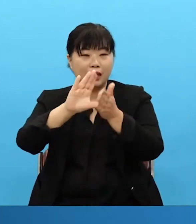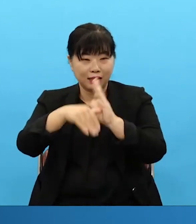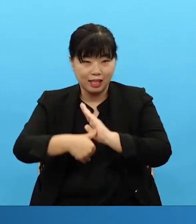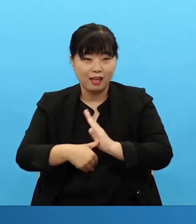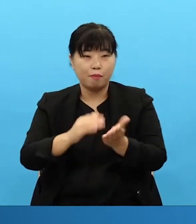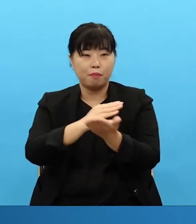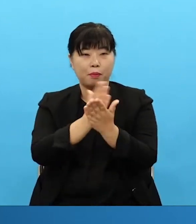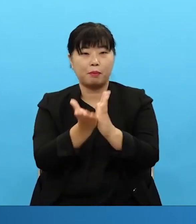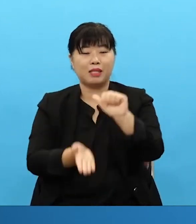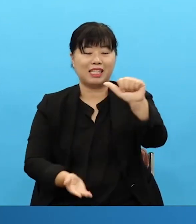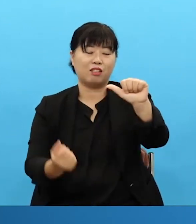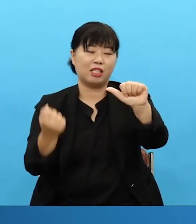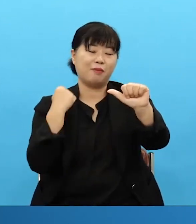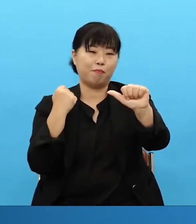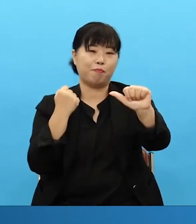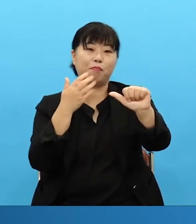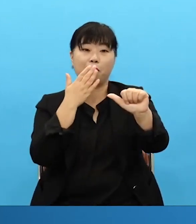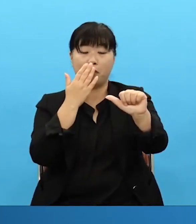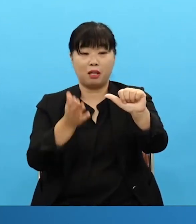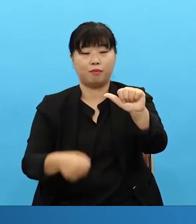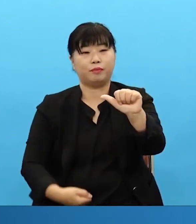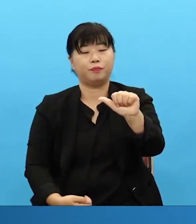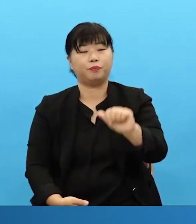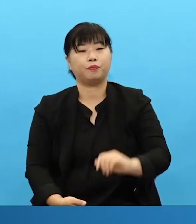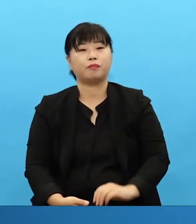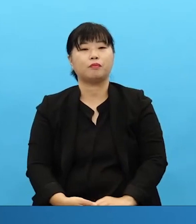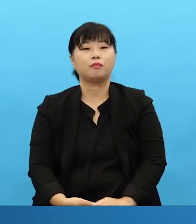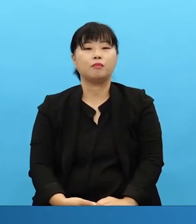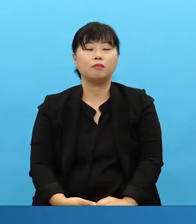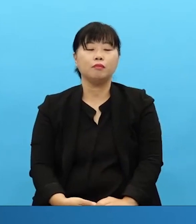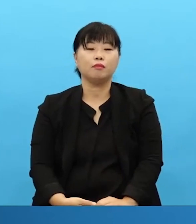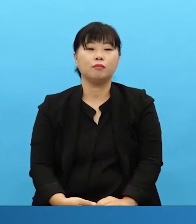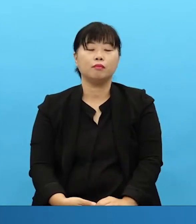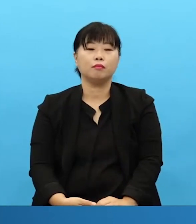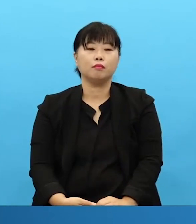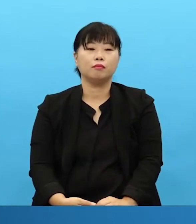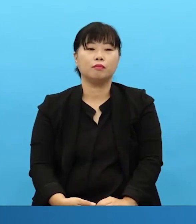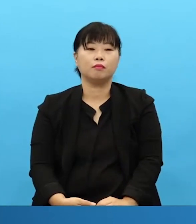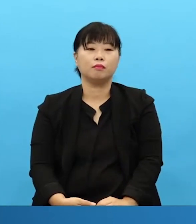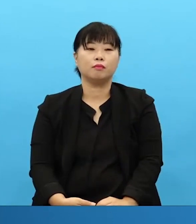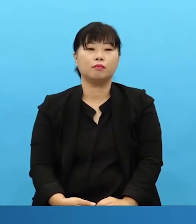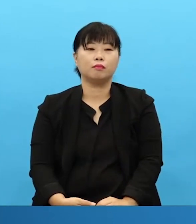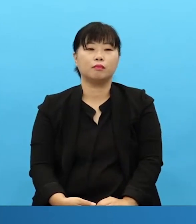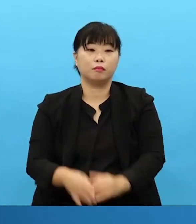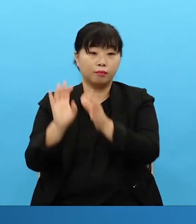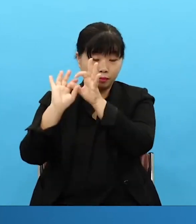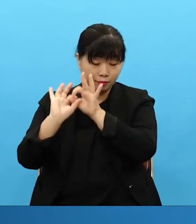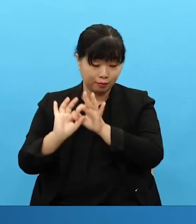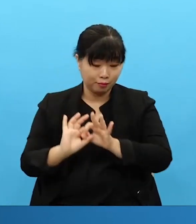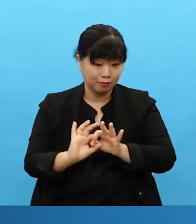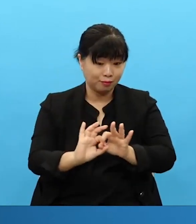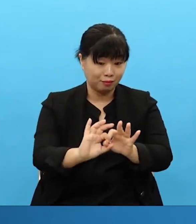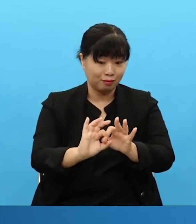rhythm of prayer in order to gain our five 그러면서 이쪽에다가 이제 연결하는 겁니다. And then we connected to these three things.